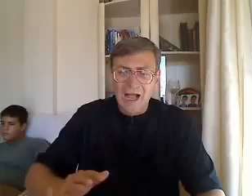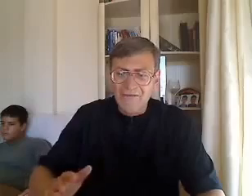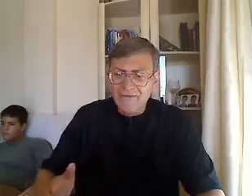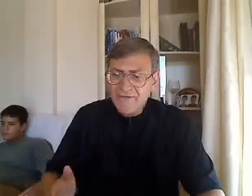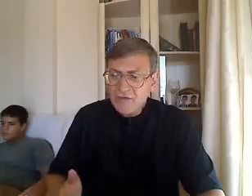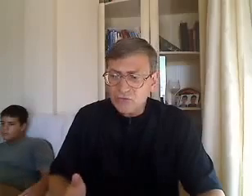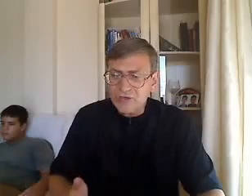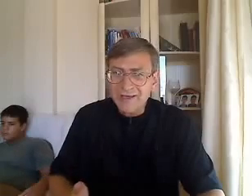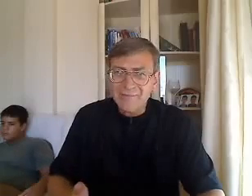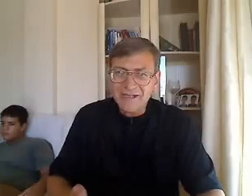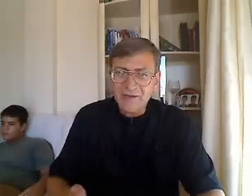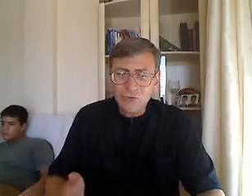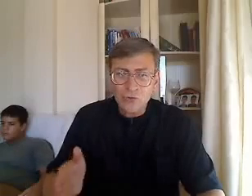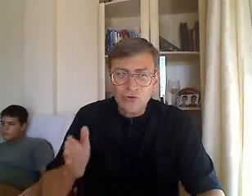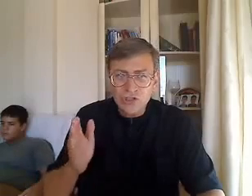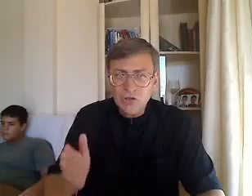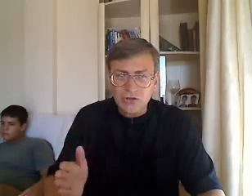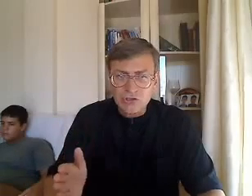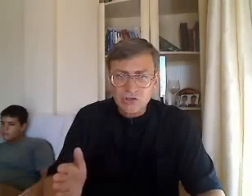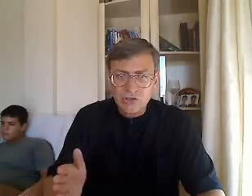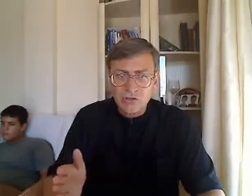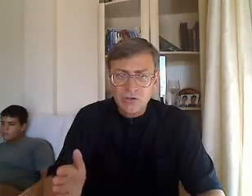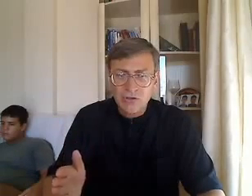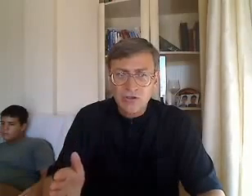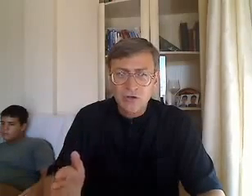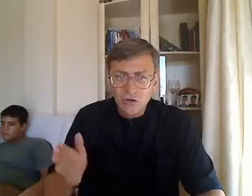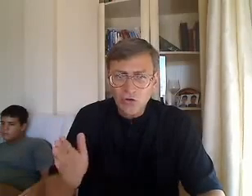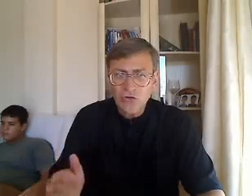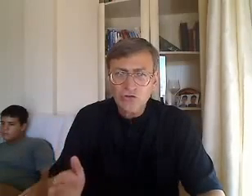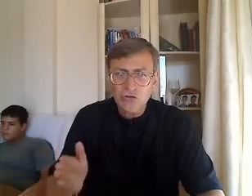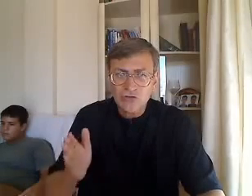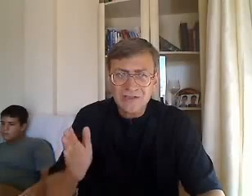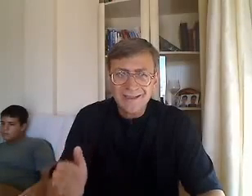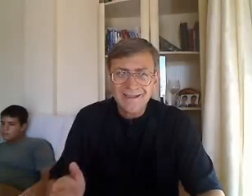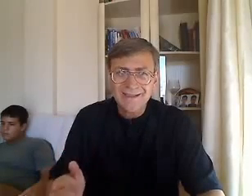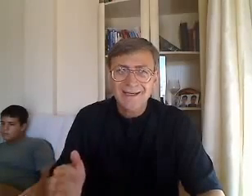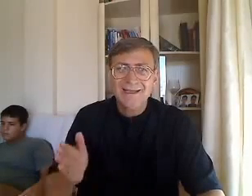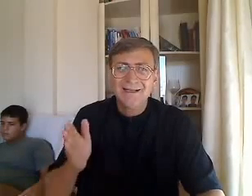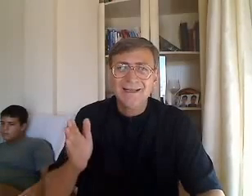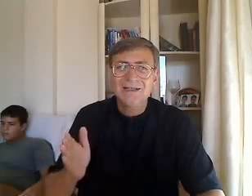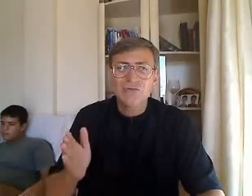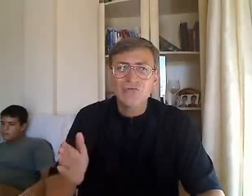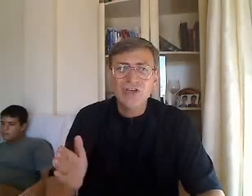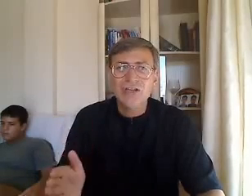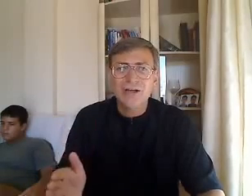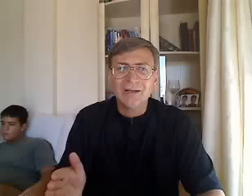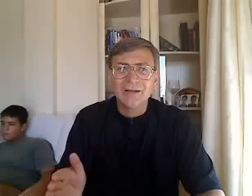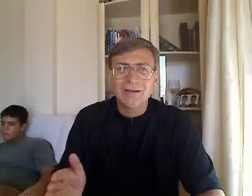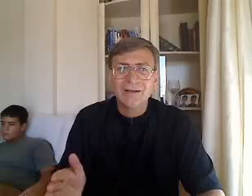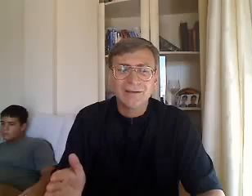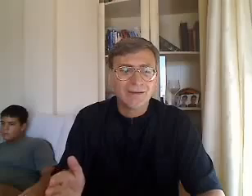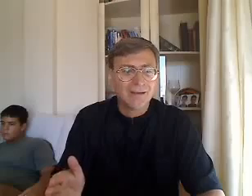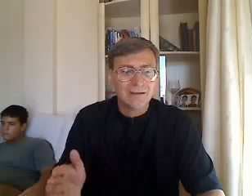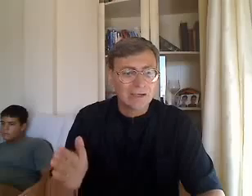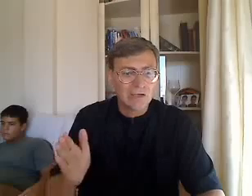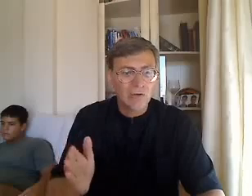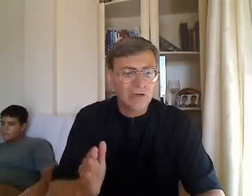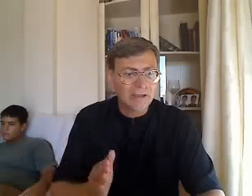ha vivido y caminado con Dios todos los días de su vida. Gloria